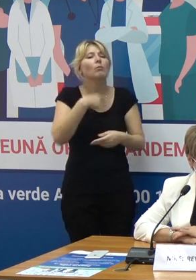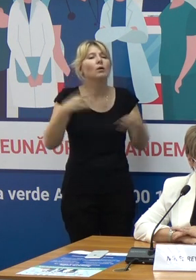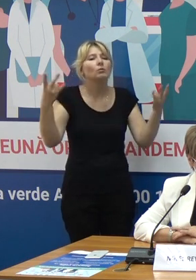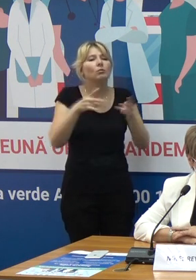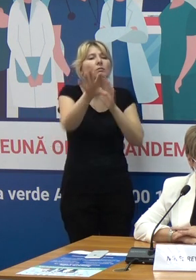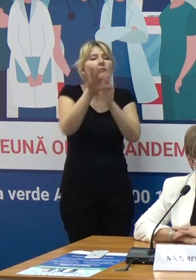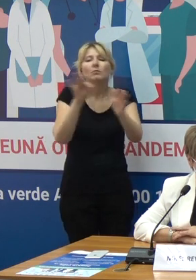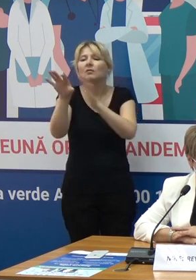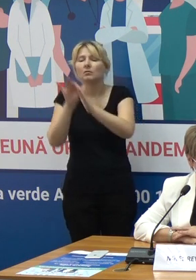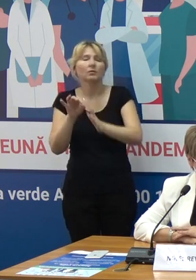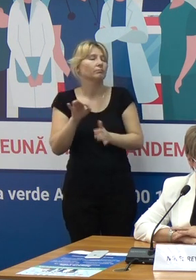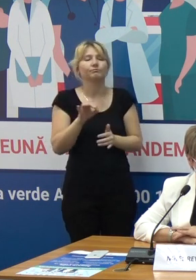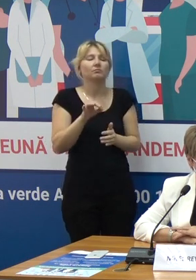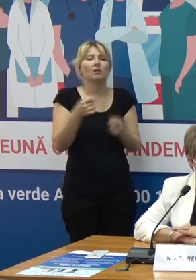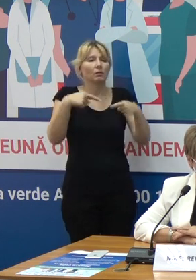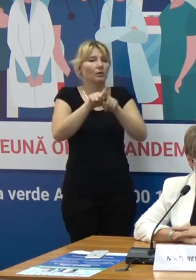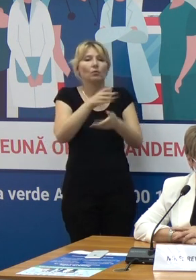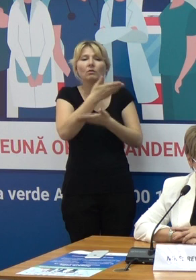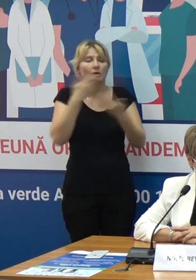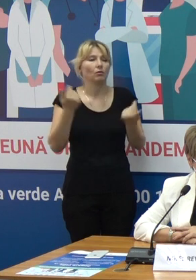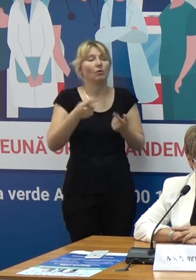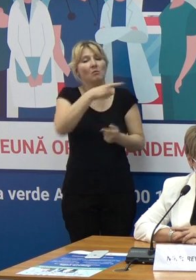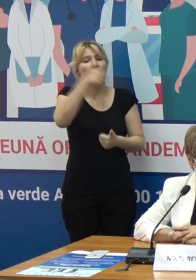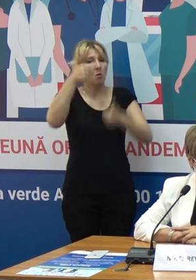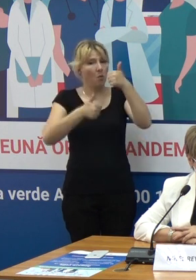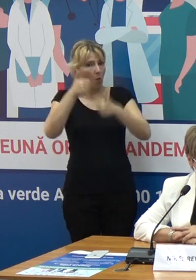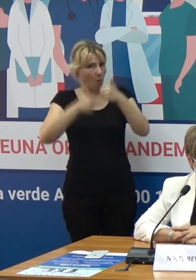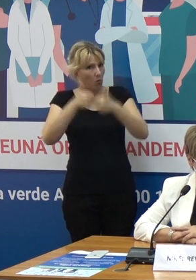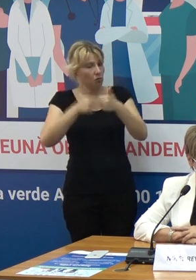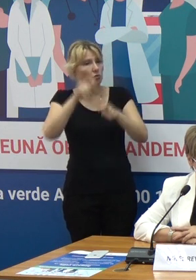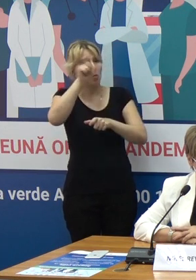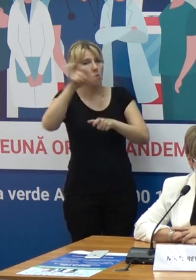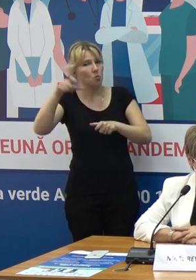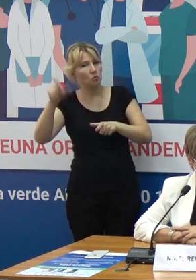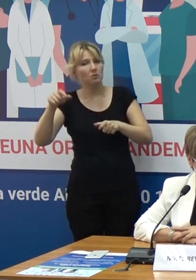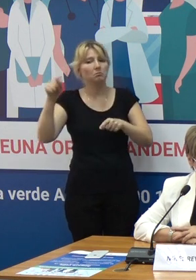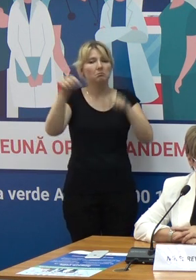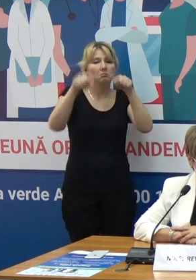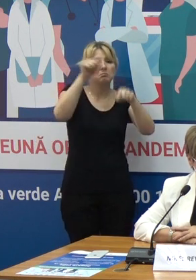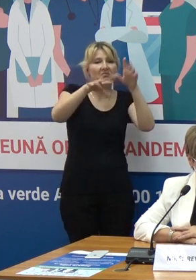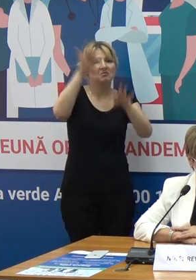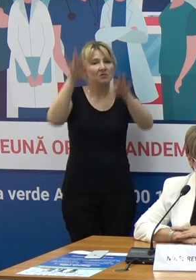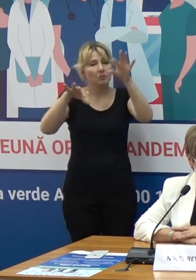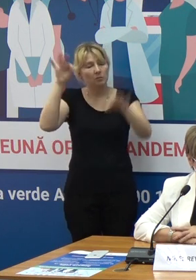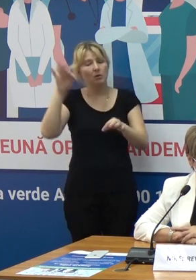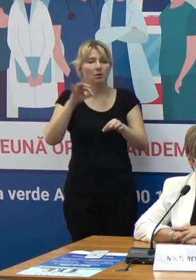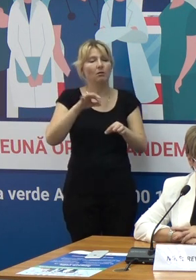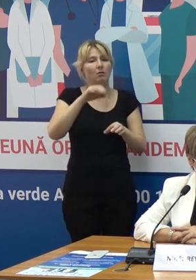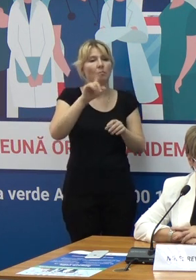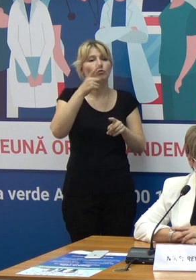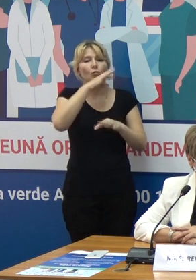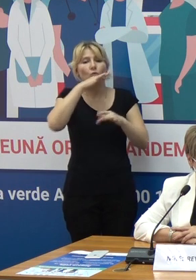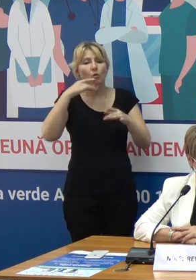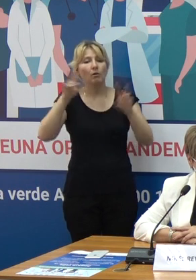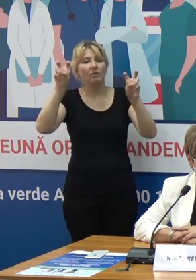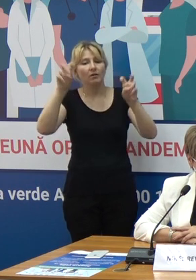deci licitația când se desfășoară este un anumit caiet de sarcin și anumite specificații tehnice, în care există posibilitatea să se încadreze și mai